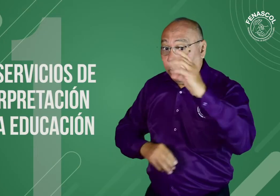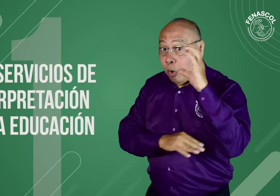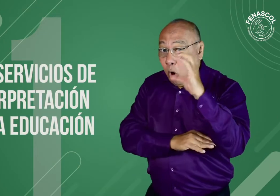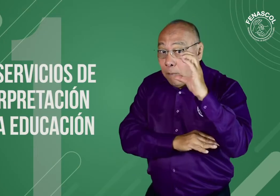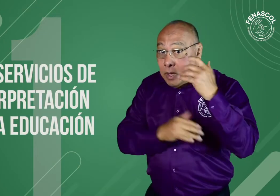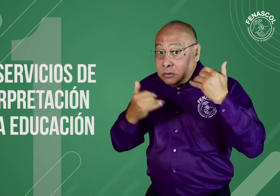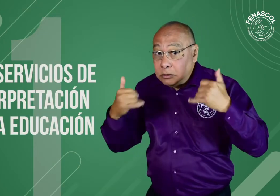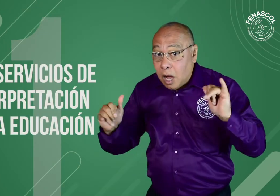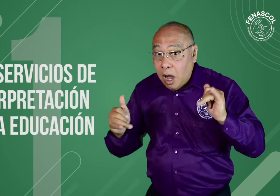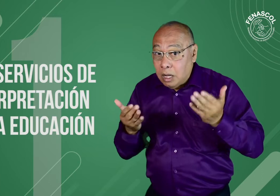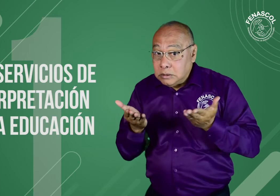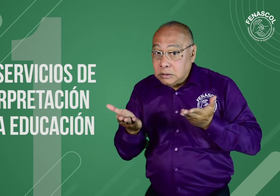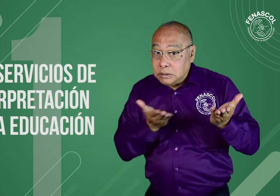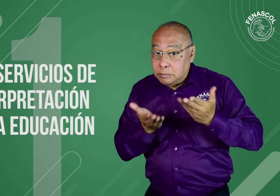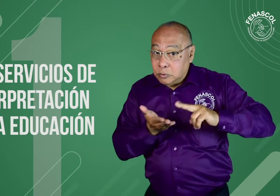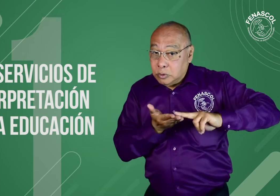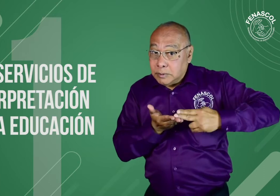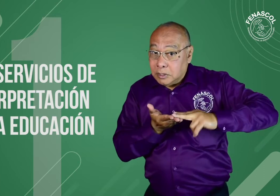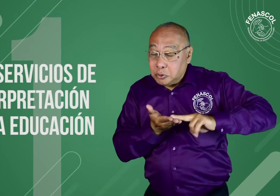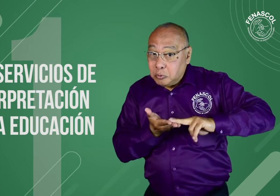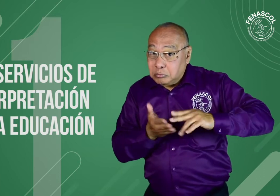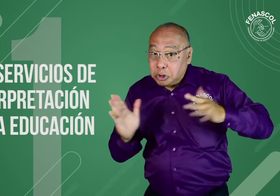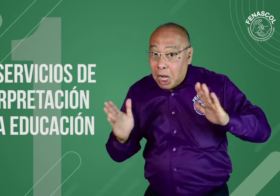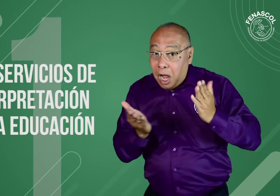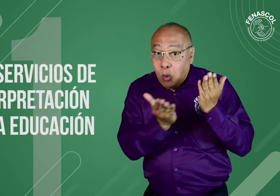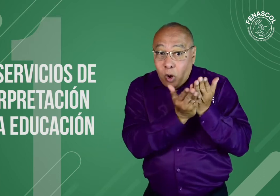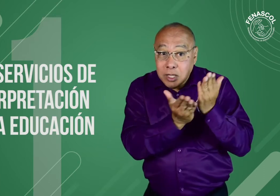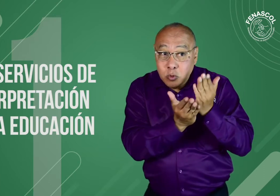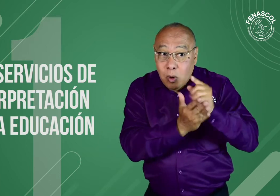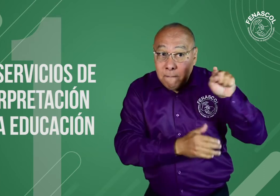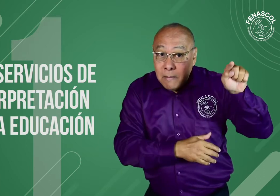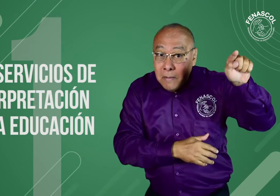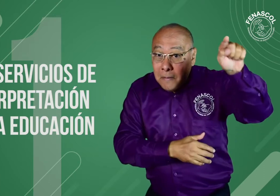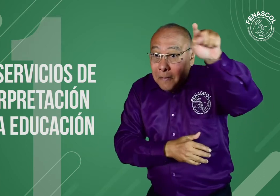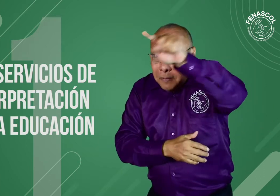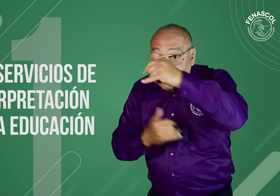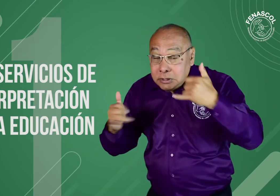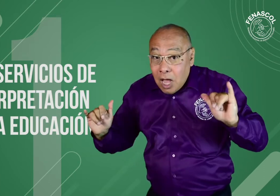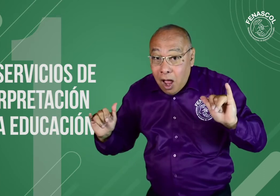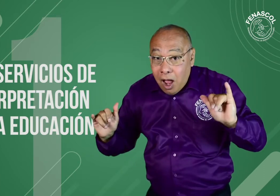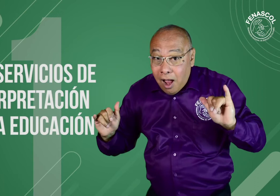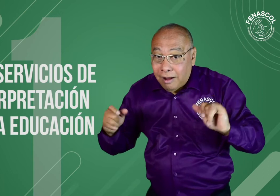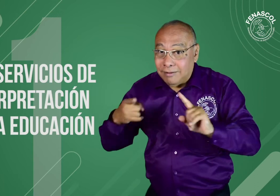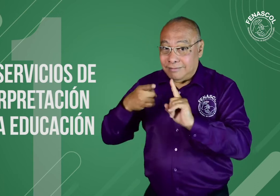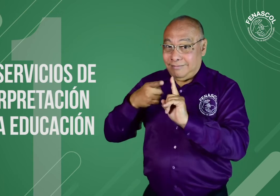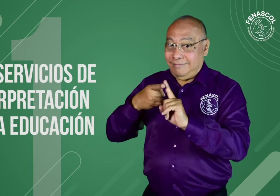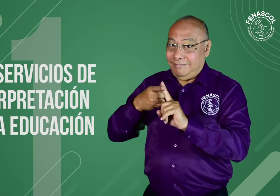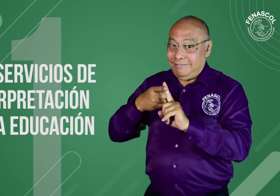El primero de ellos es hablar acerca de si ya se está cumpliendo con los servicios de interpretación en el